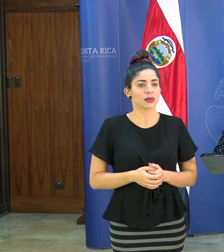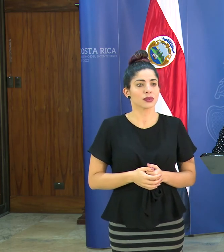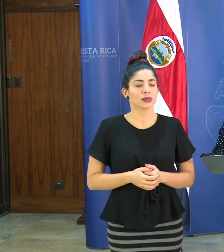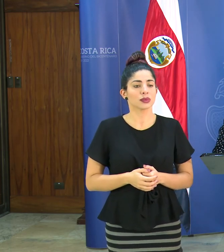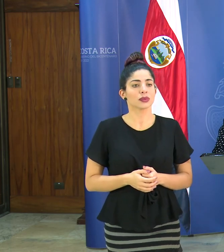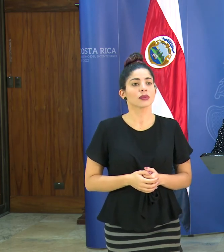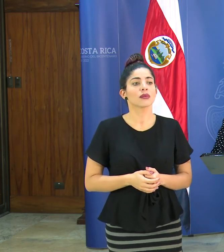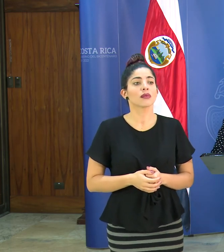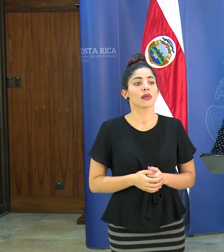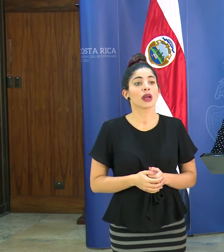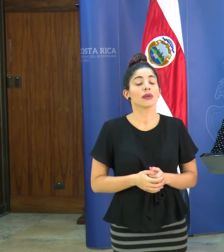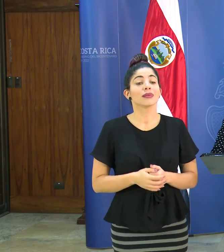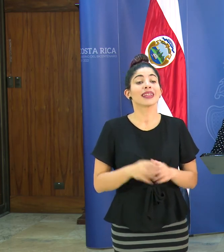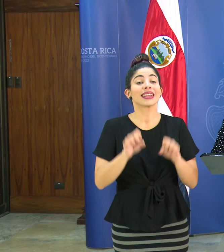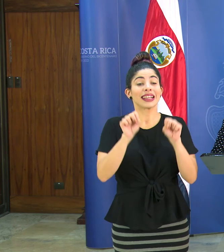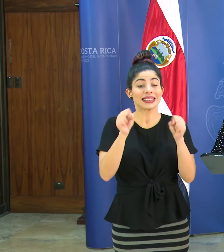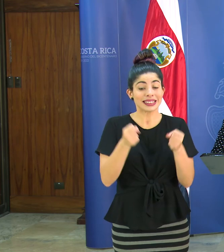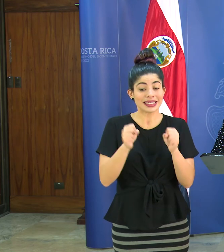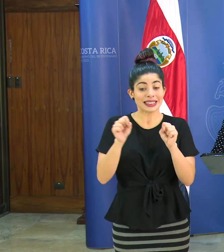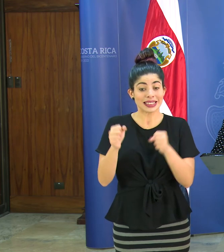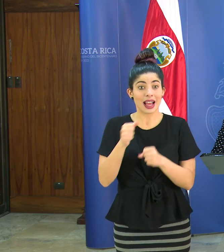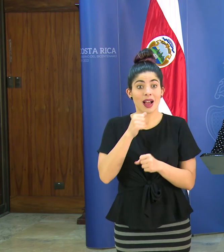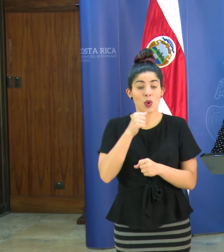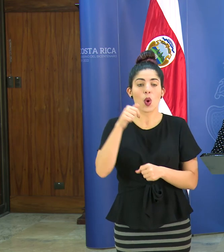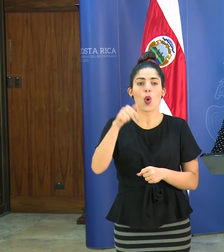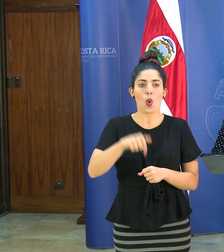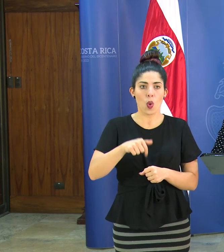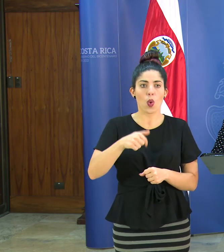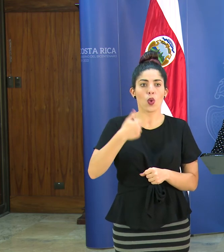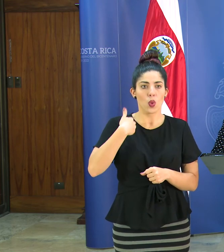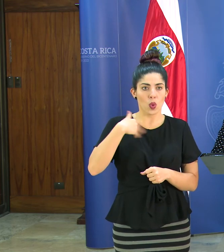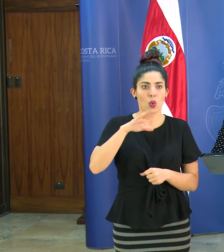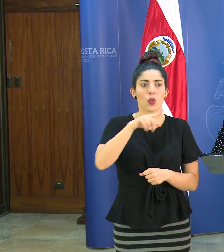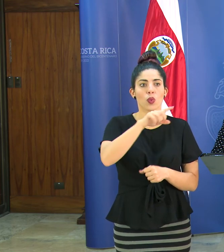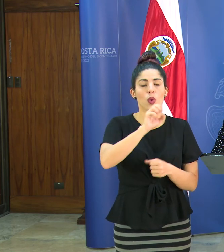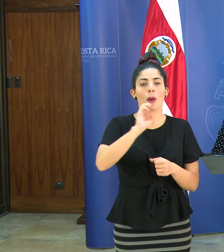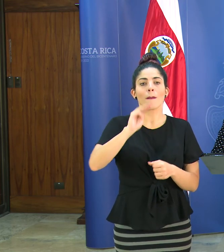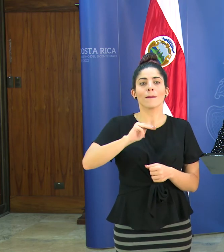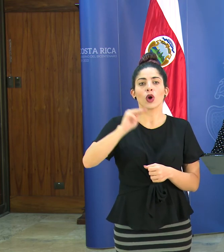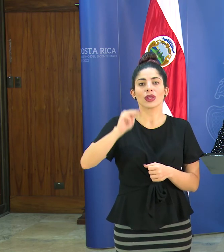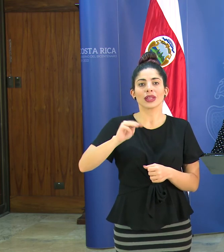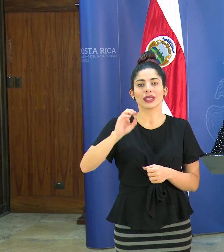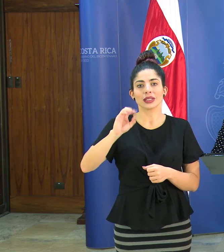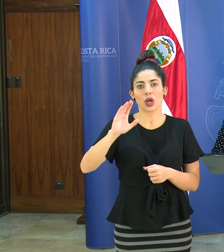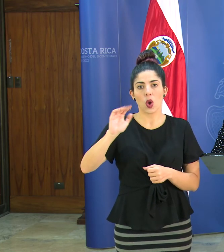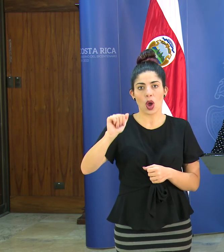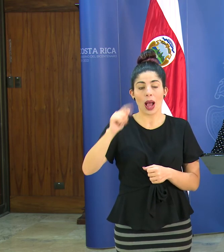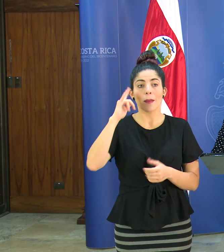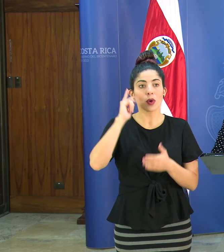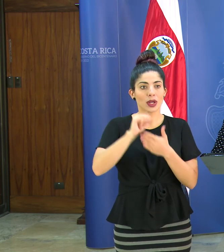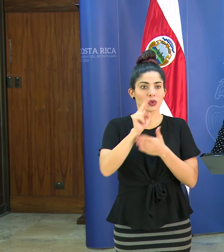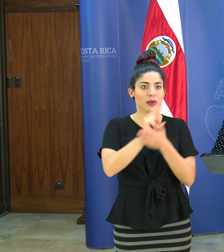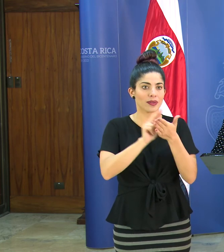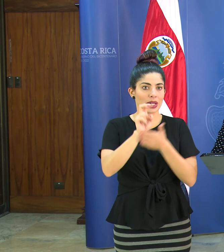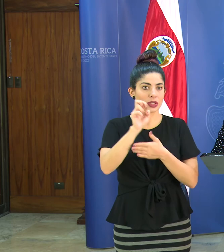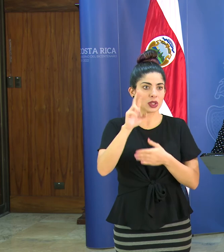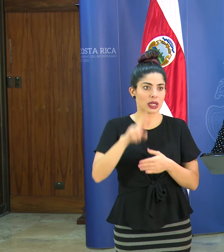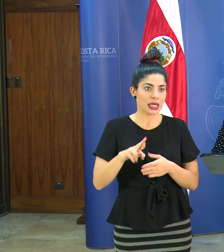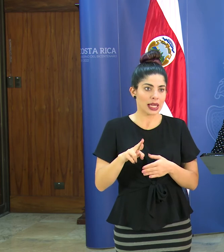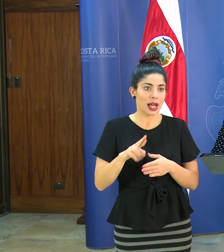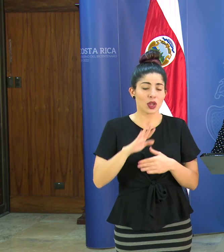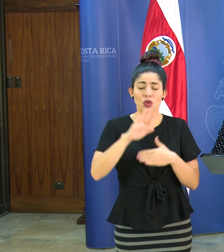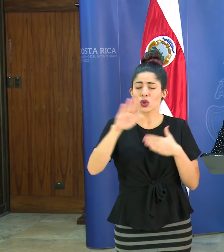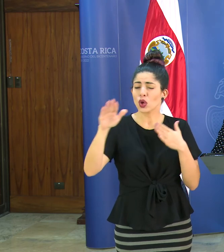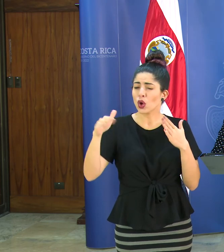en efecto entre los racionamientos hoy hubo en Montedioca es por ello que la Universidad Costa Rica bueno